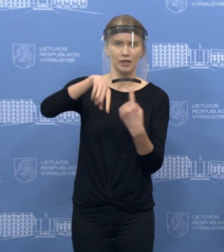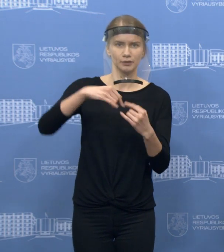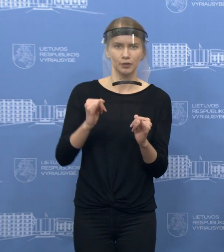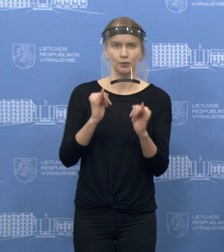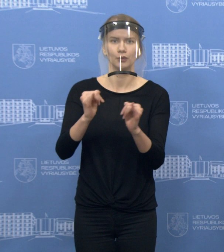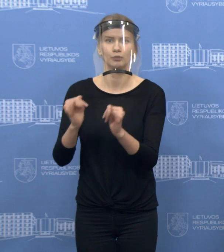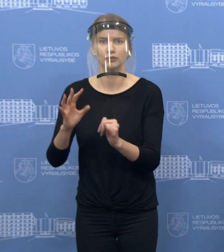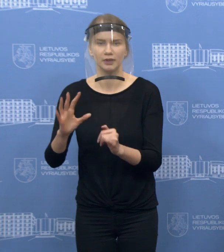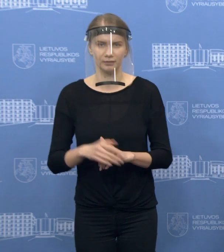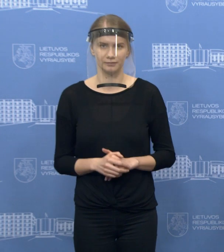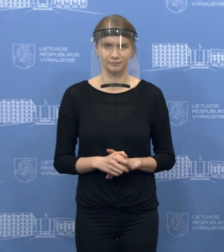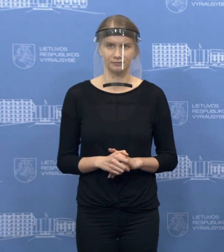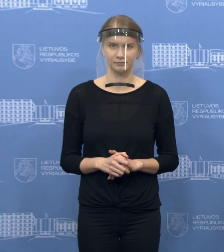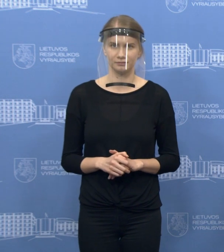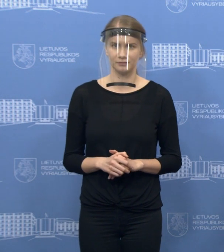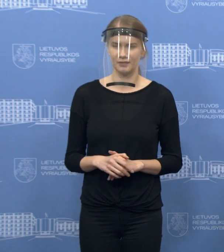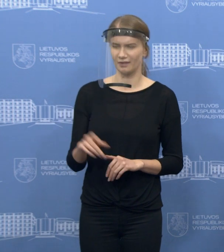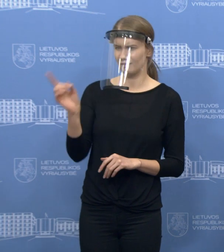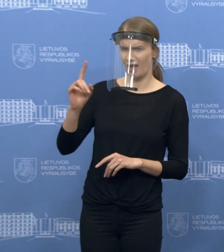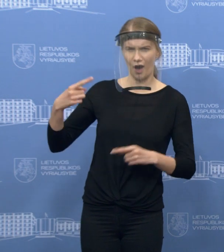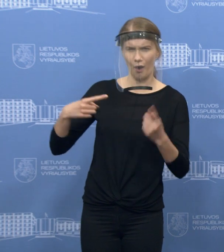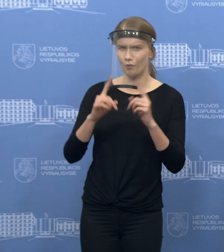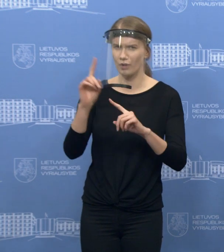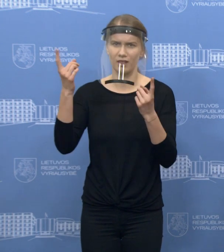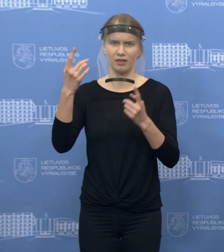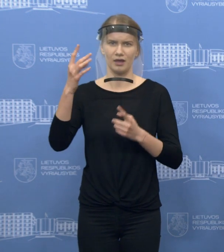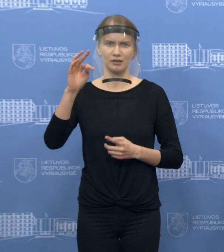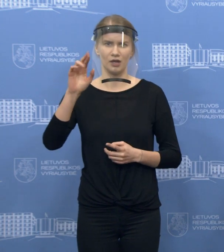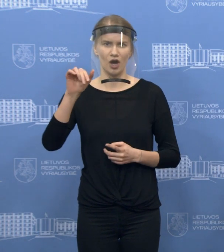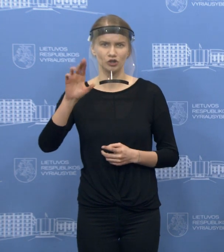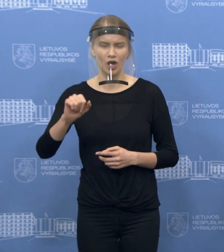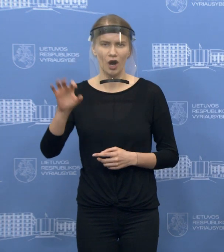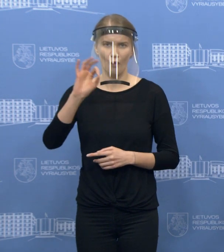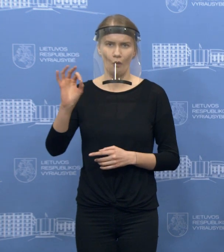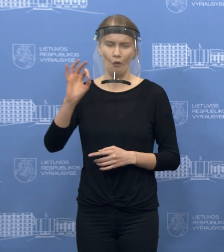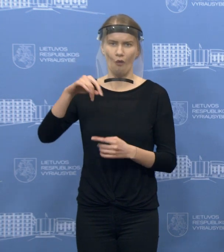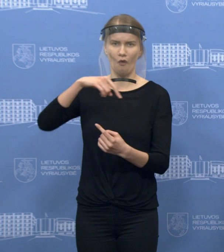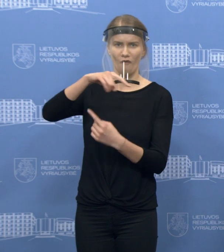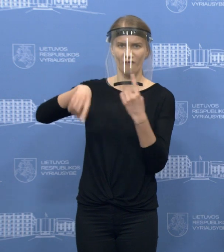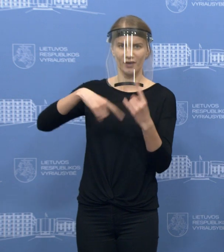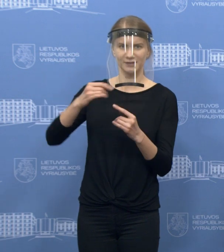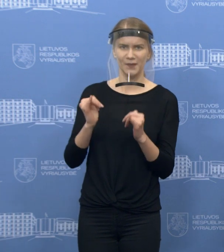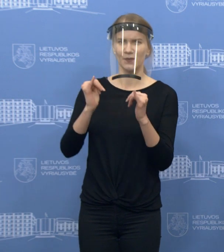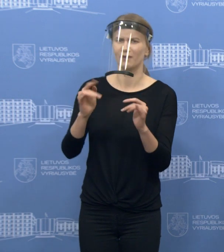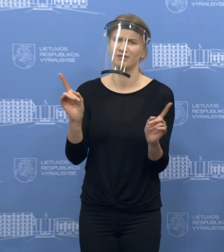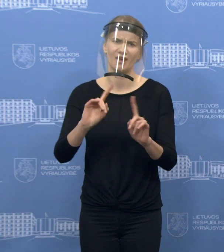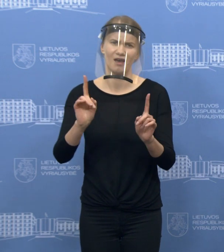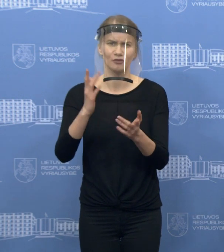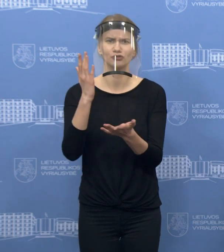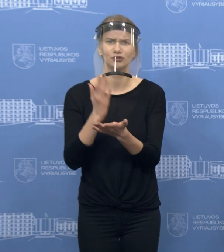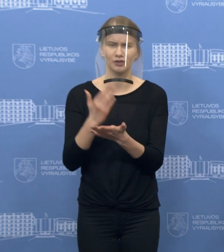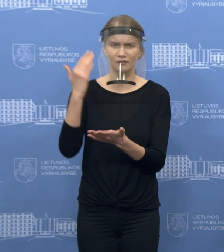Ačiū. Tikrai ne, čia nieko neturi bendro sodinukai augalai atrašo su švelnenimu. Kaip jau minėjau, mes turime paketą, turime iš